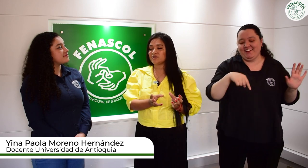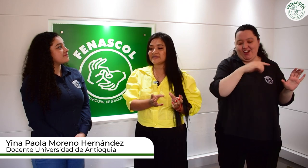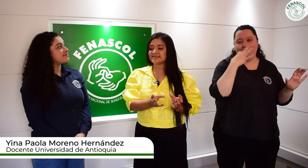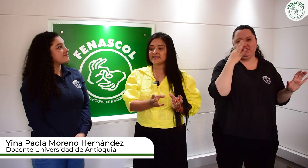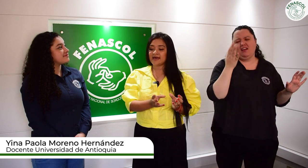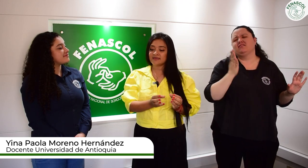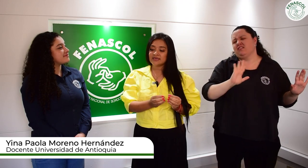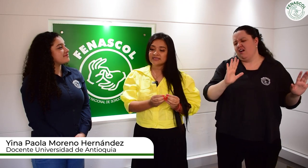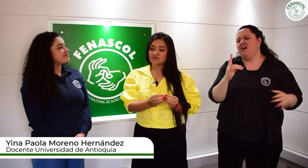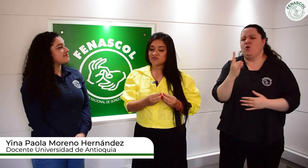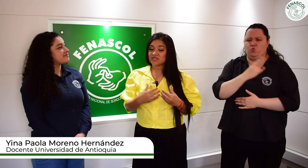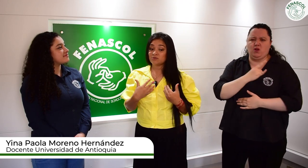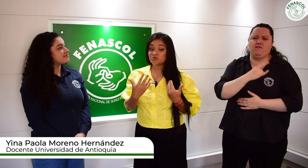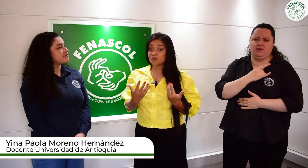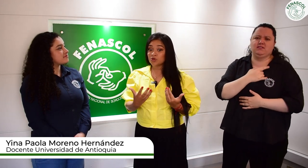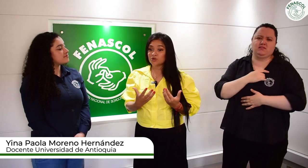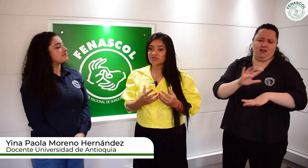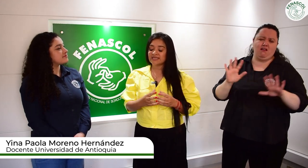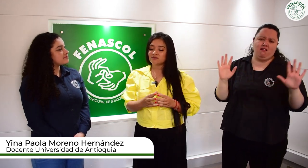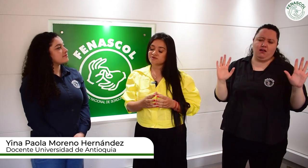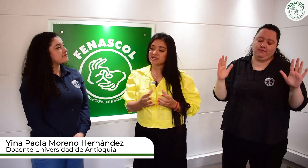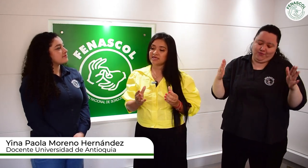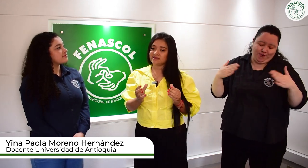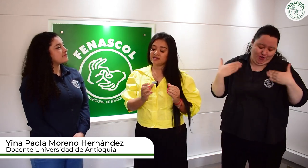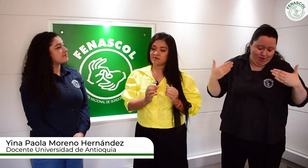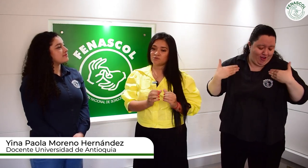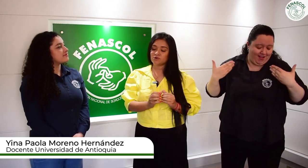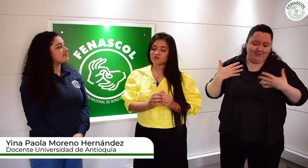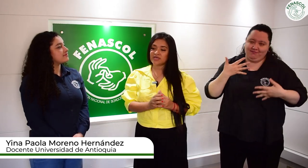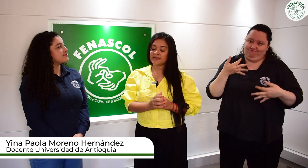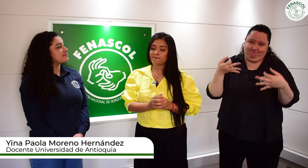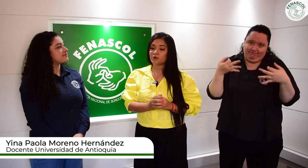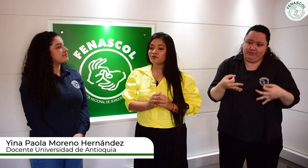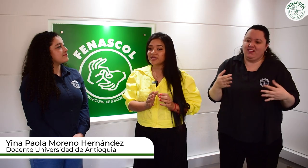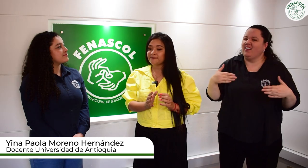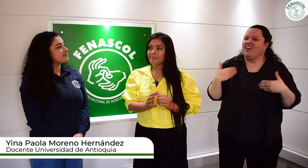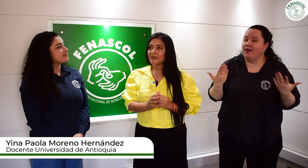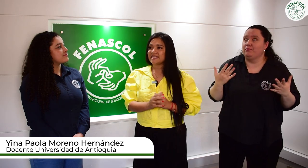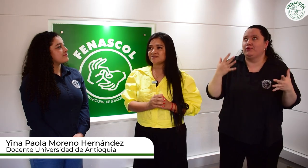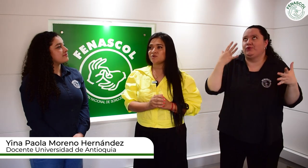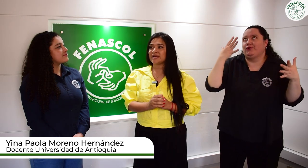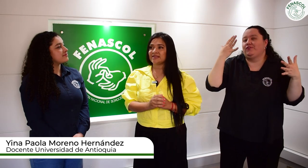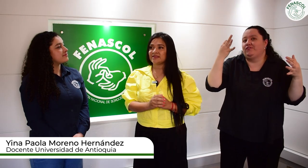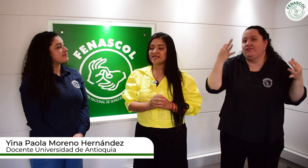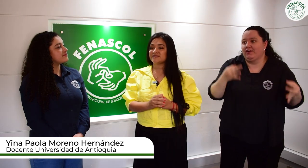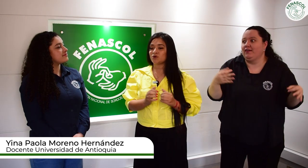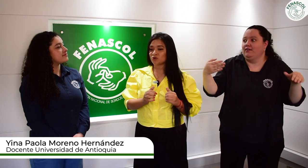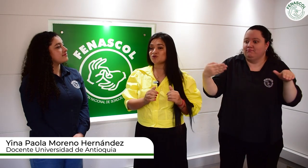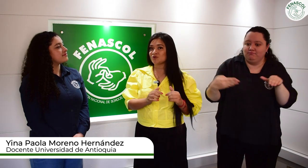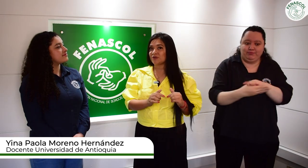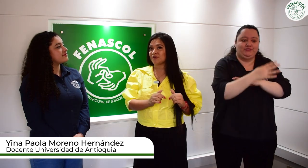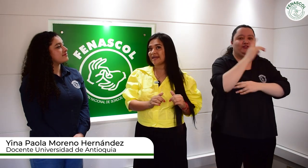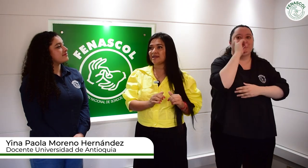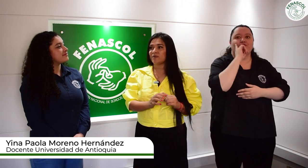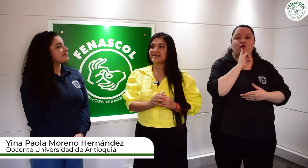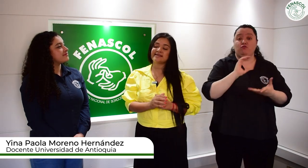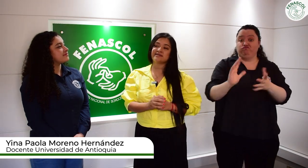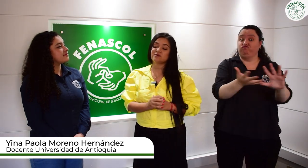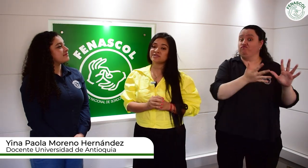ya en la universidad nos sentimos muy contentos de que tenemos por fin estudiantes sordos, usuarios de la lengua de señas